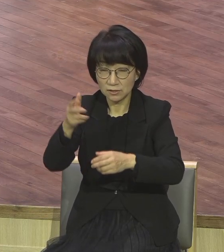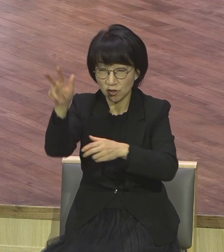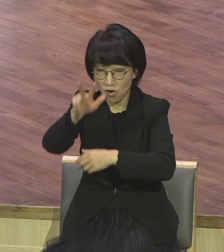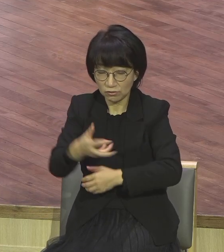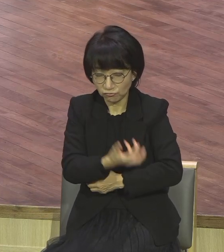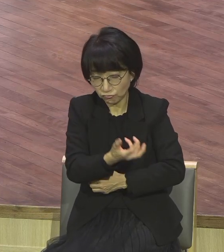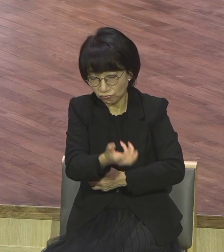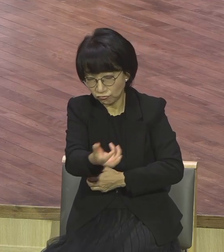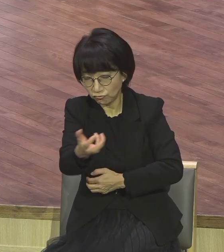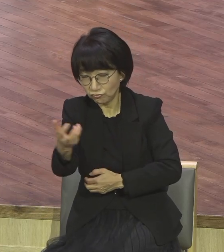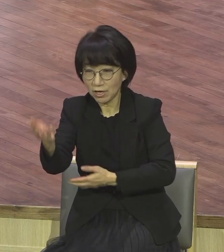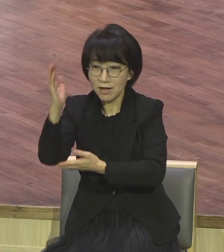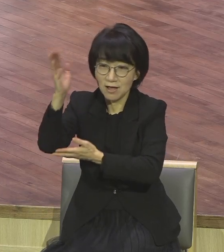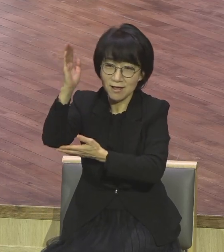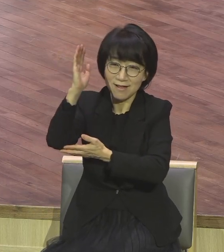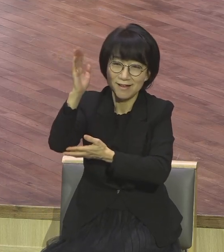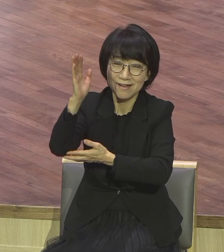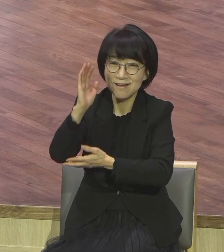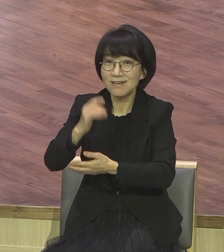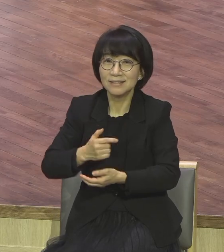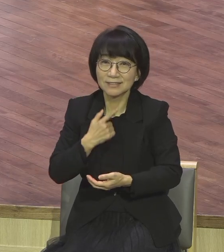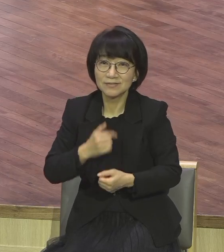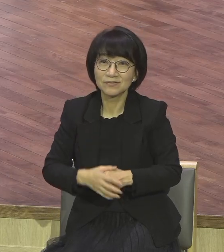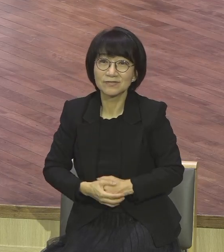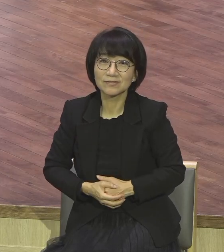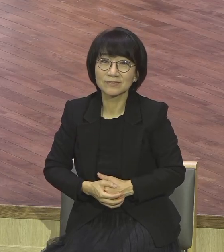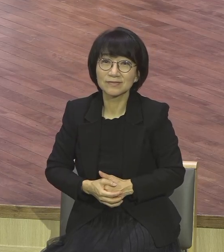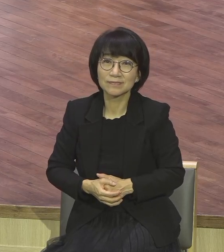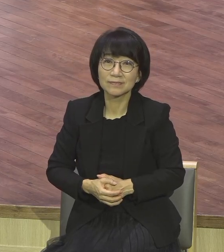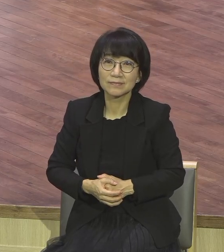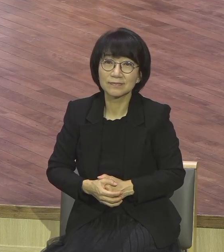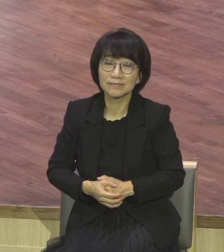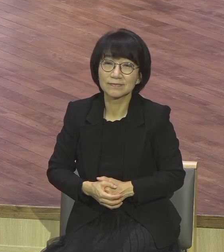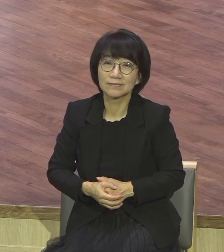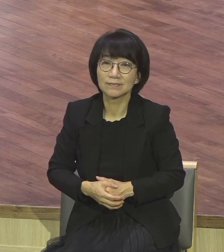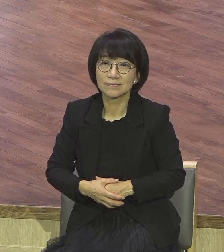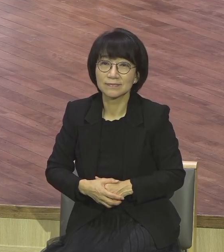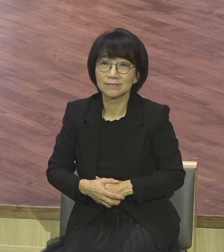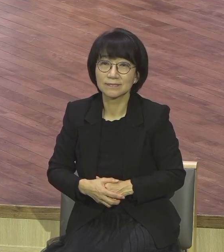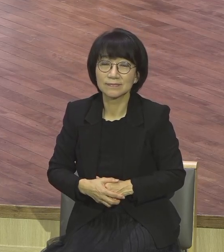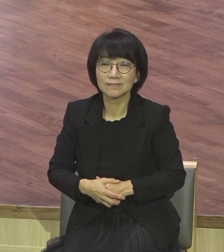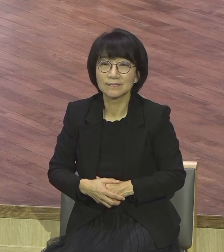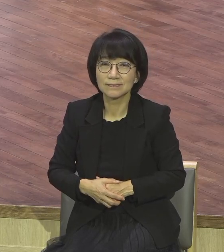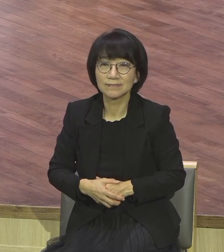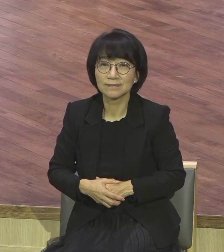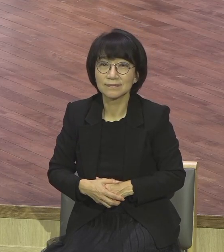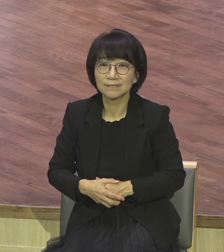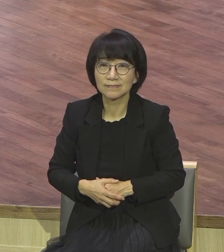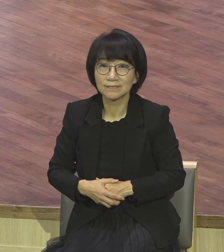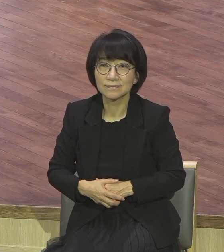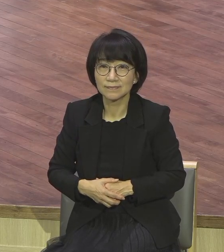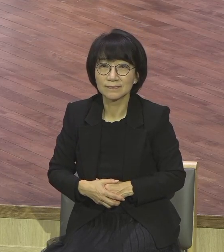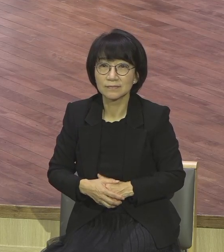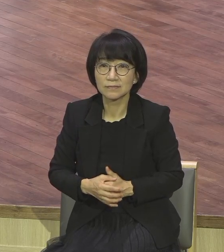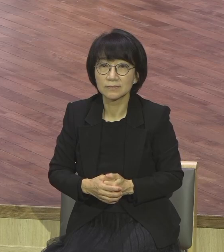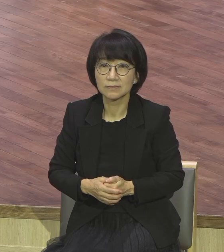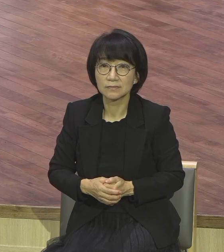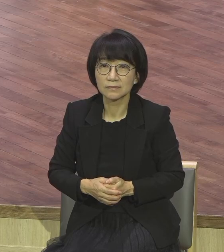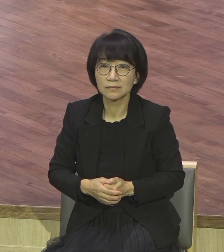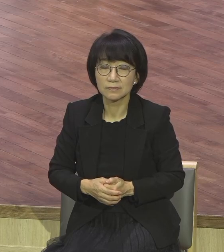합동청 그 당시 수원절기 큰 결의 싹 대한민국 내가 아무것도 원고 없다니까요